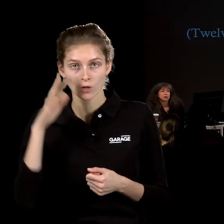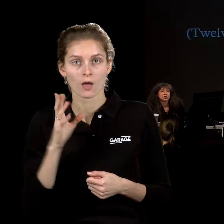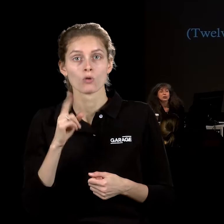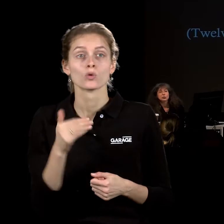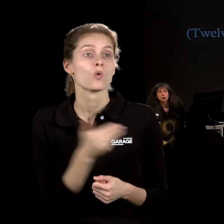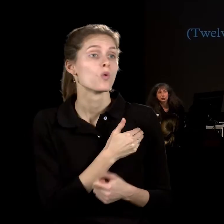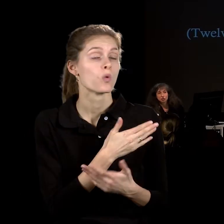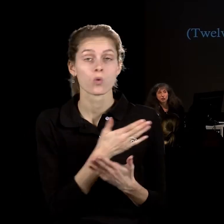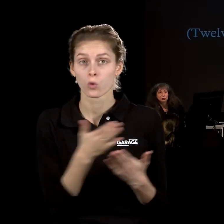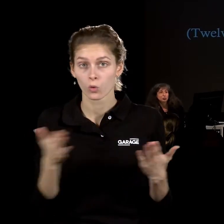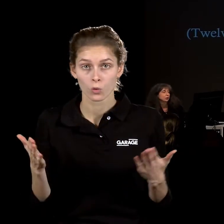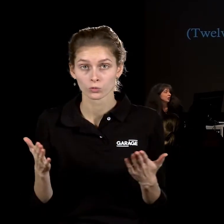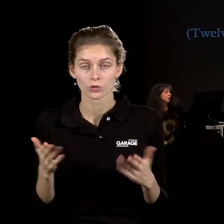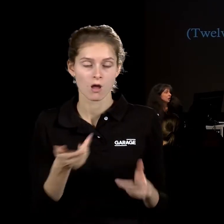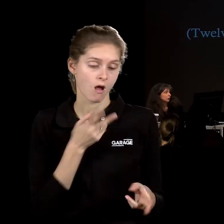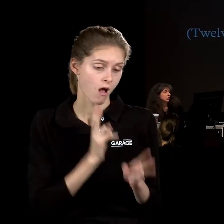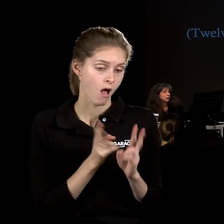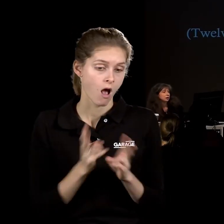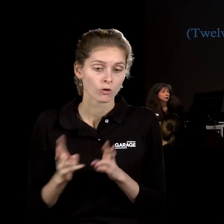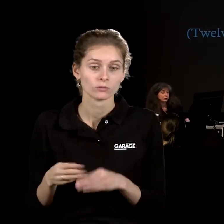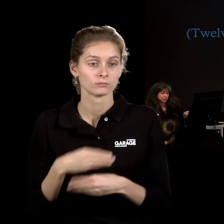Татировании, которое за ней готовил,